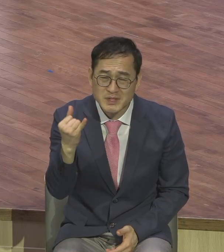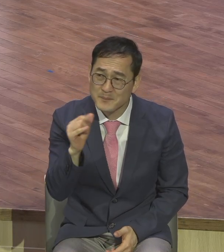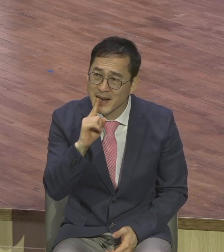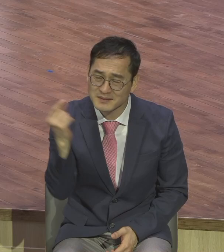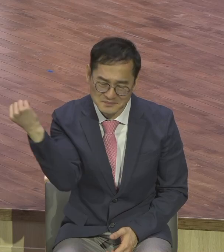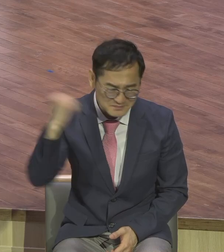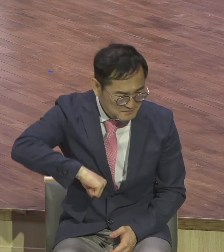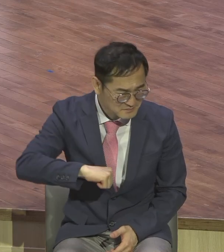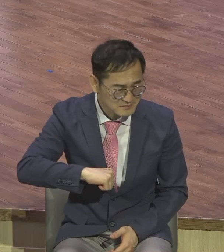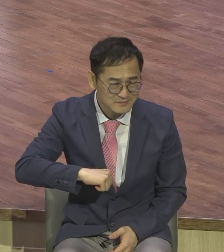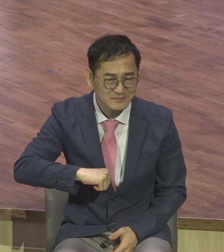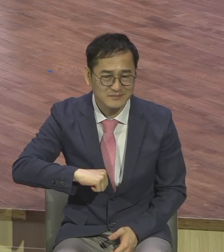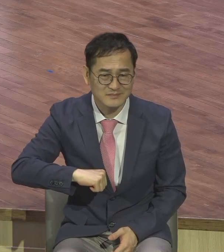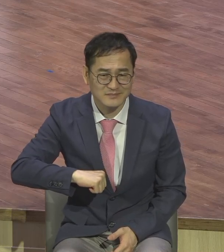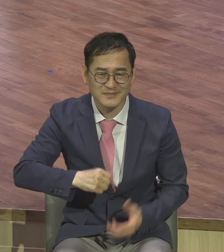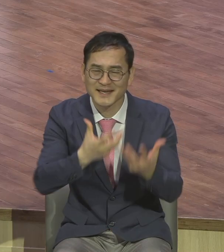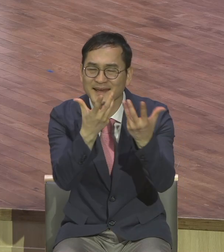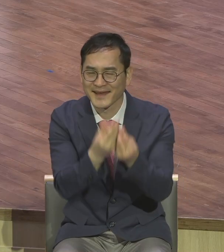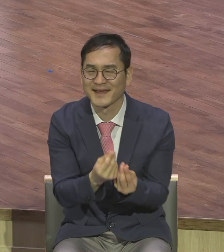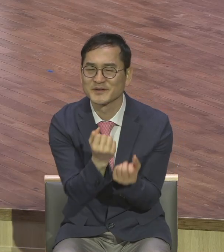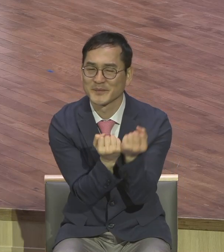예를 들어서 비유로 말씀하고 있어요.